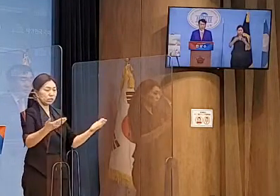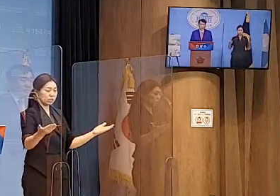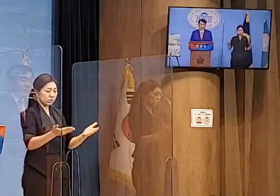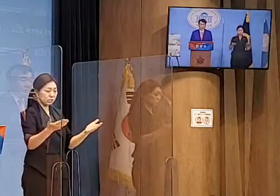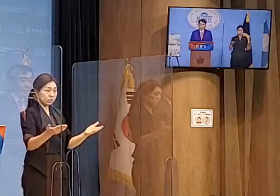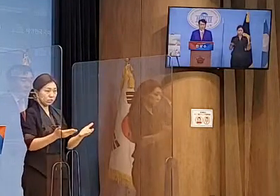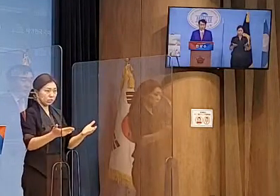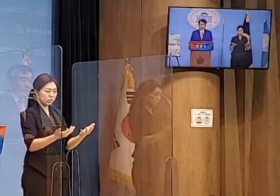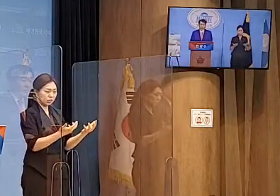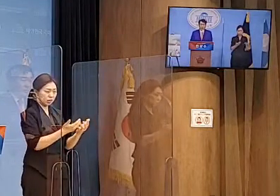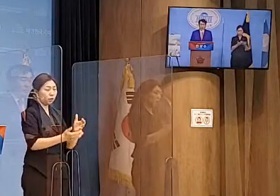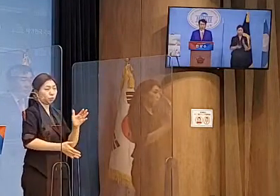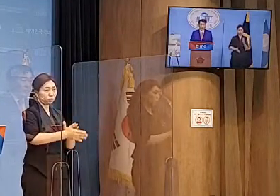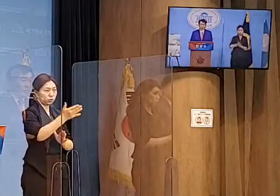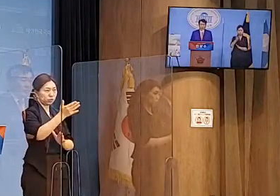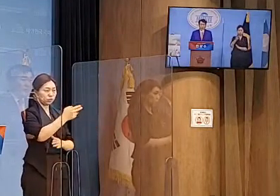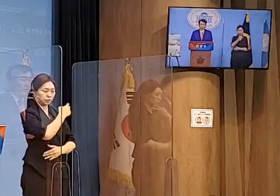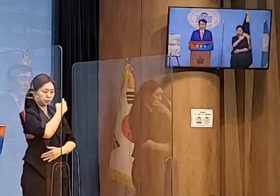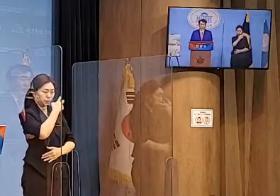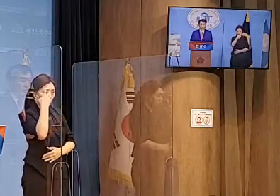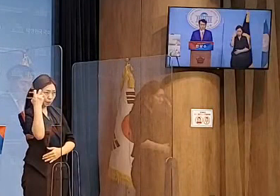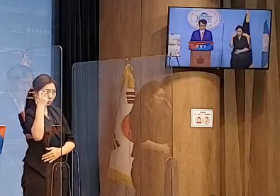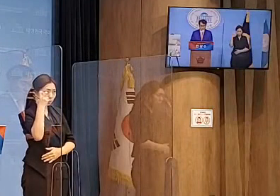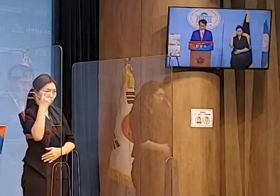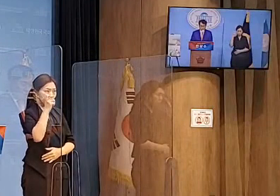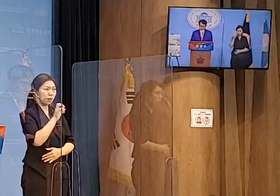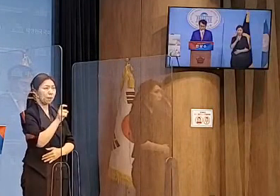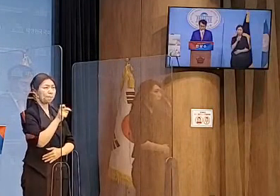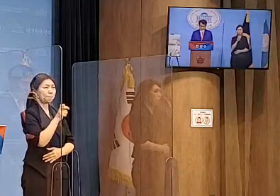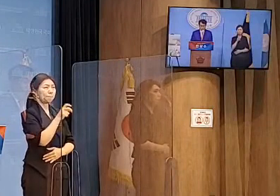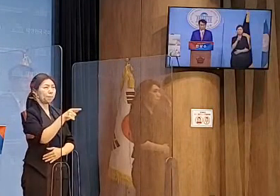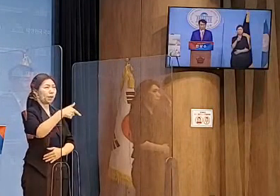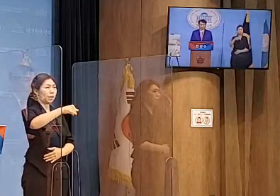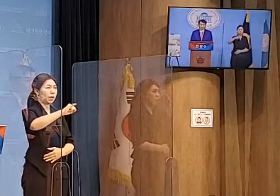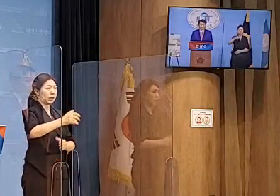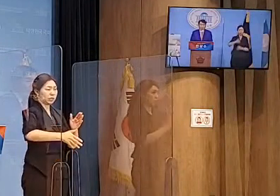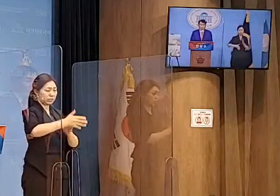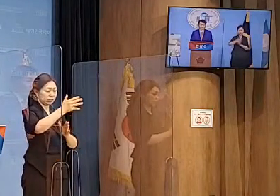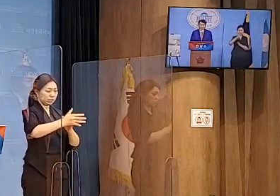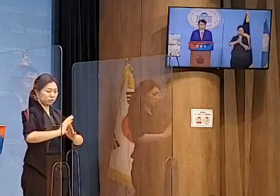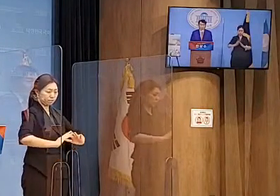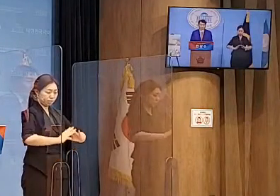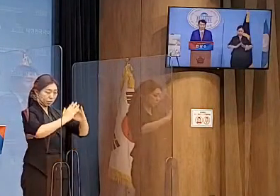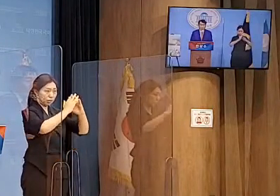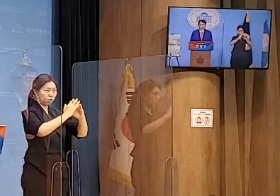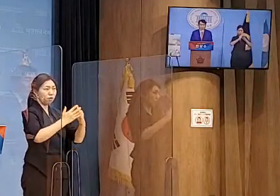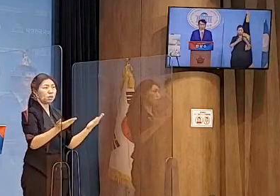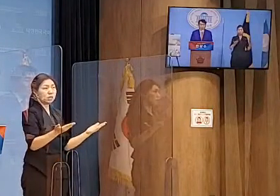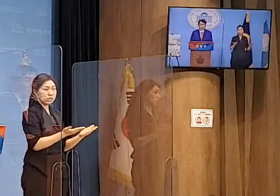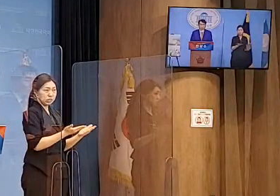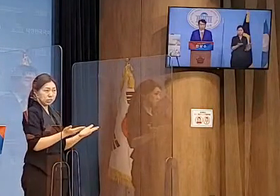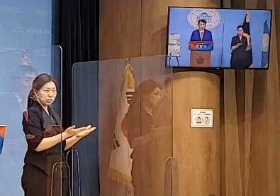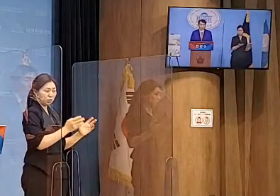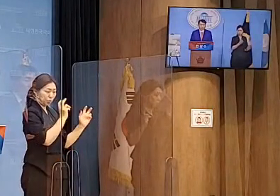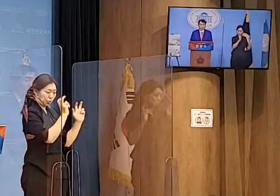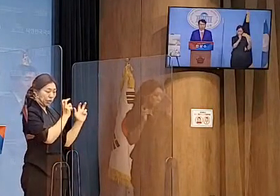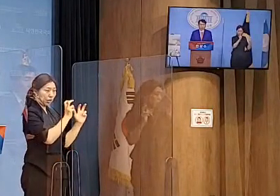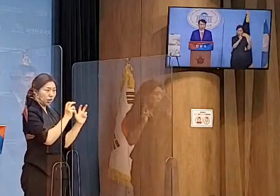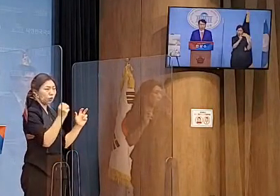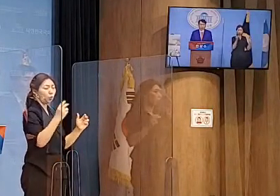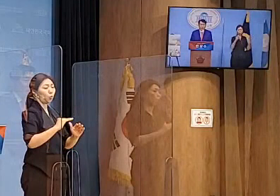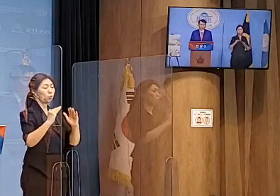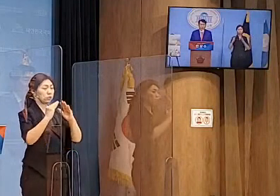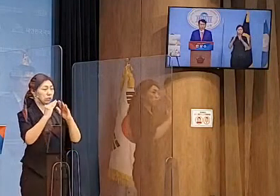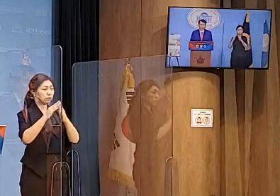스마트 메가시티를 건설하여 일자리와 주택 문제를